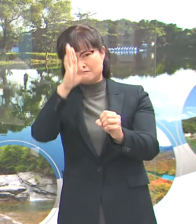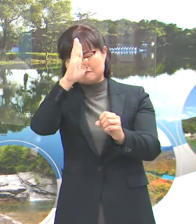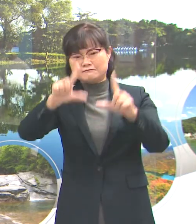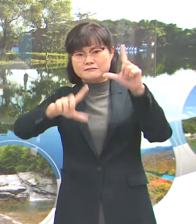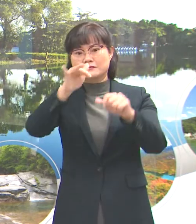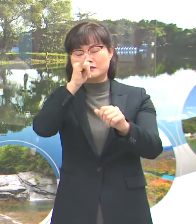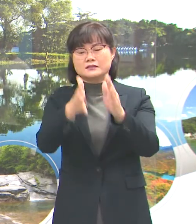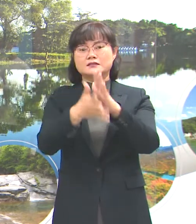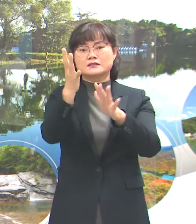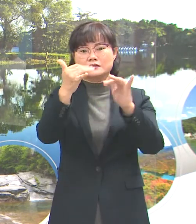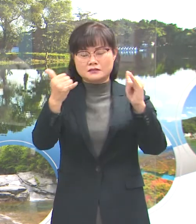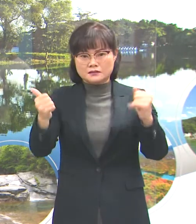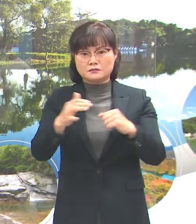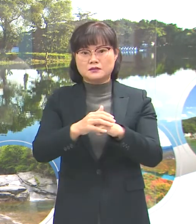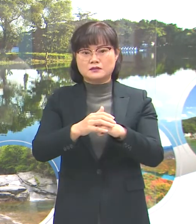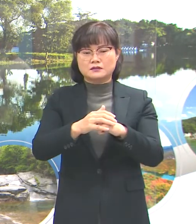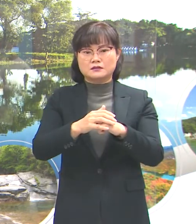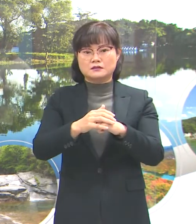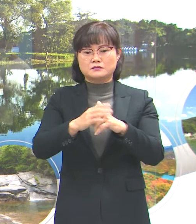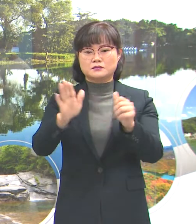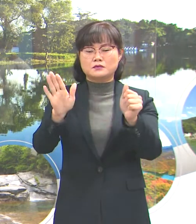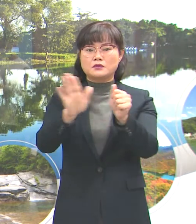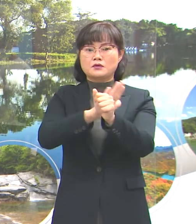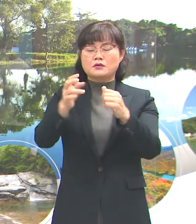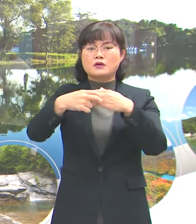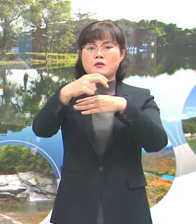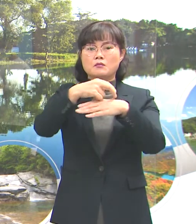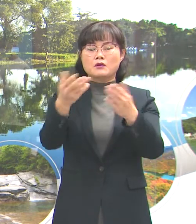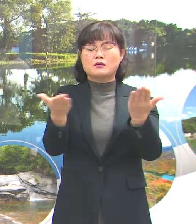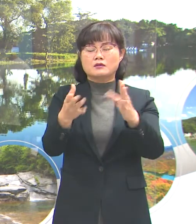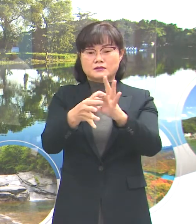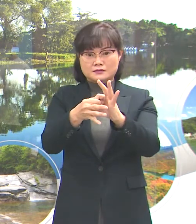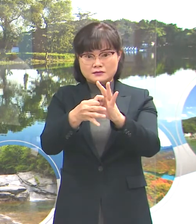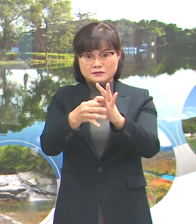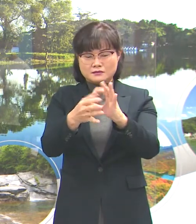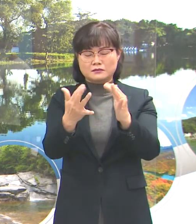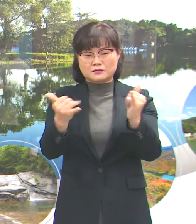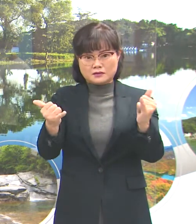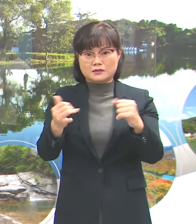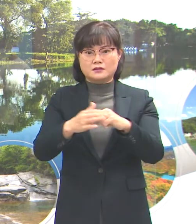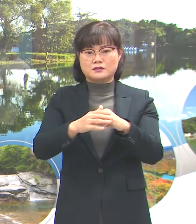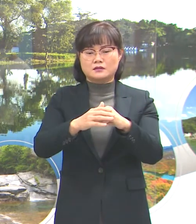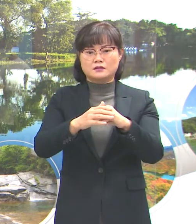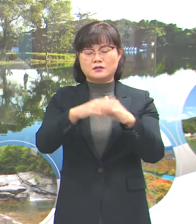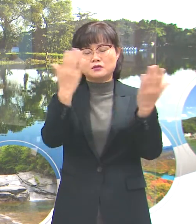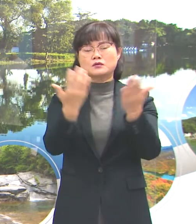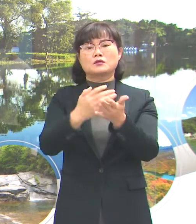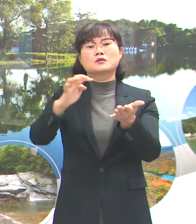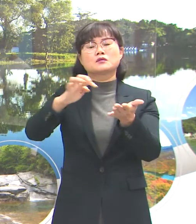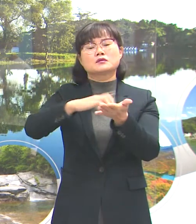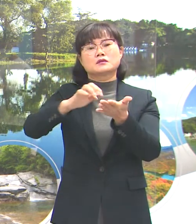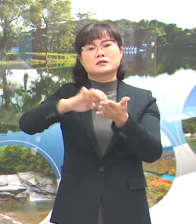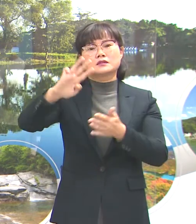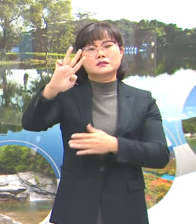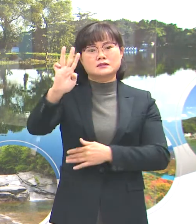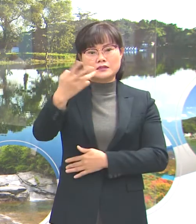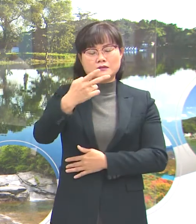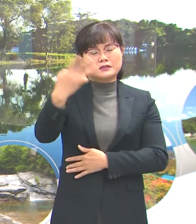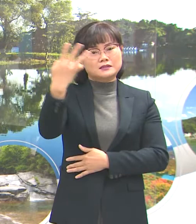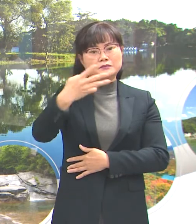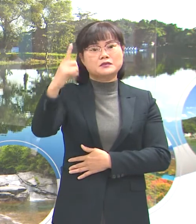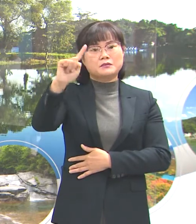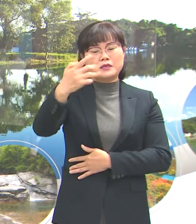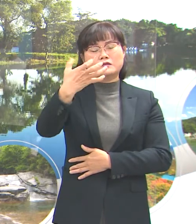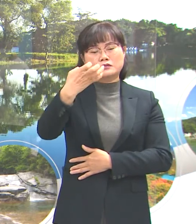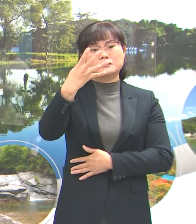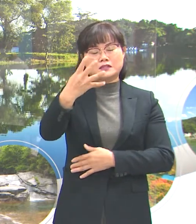있는 시민, 요양병원 종사자 등 총 3194명에 대하여